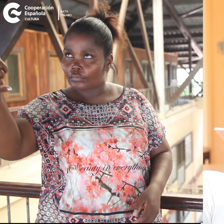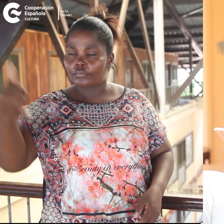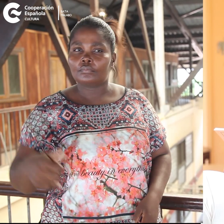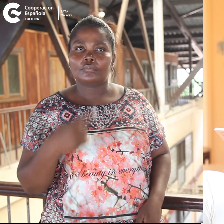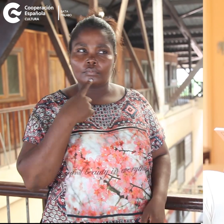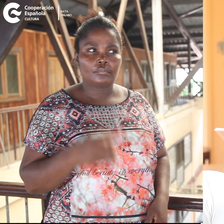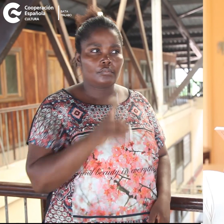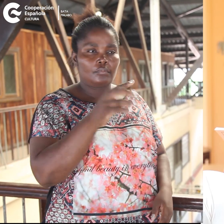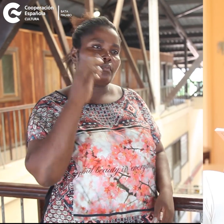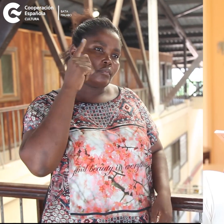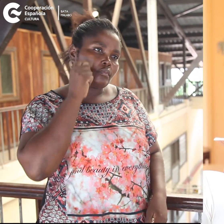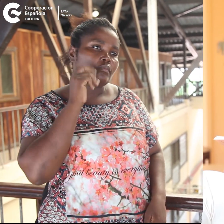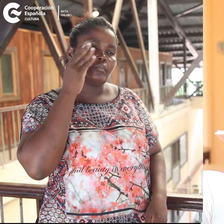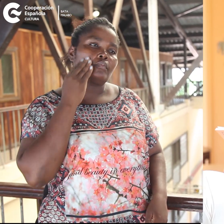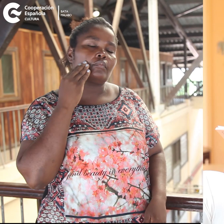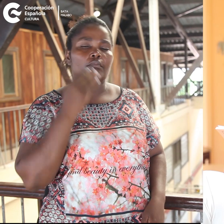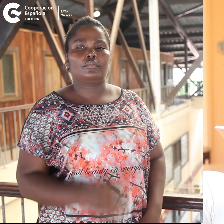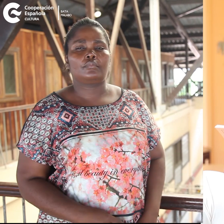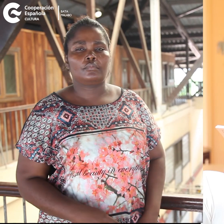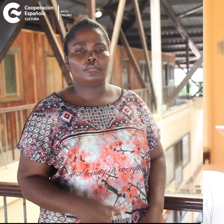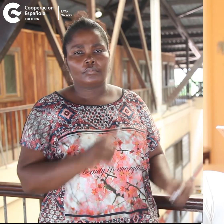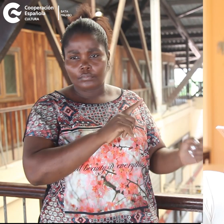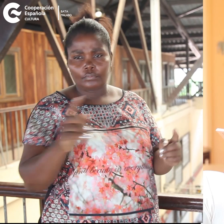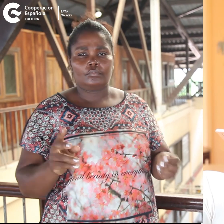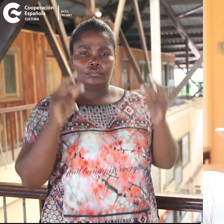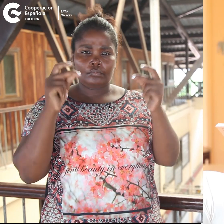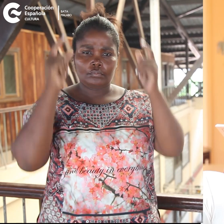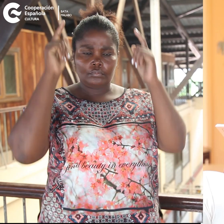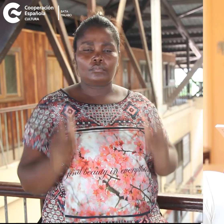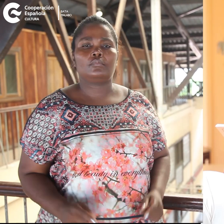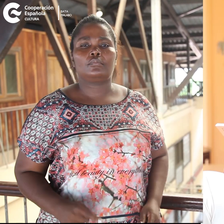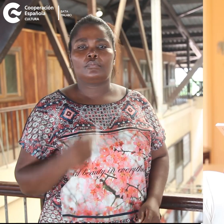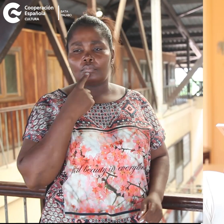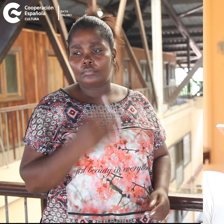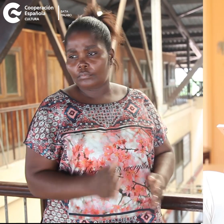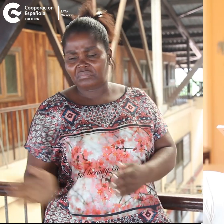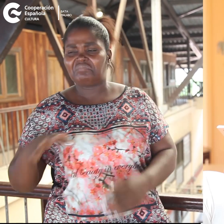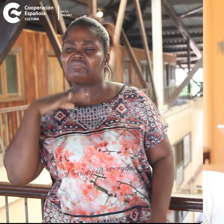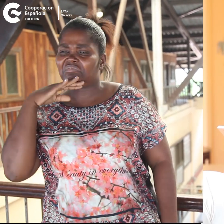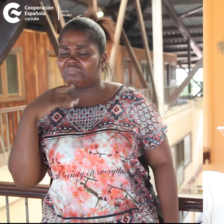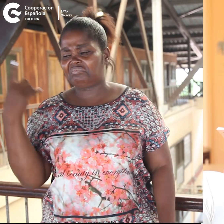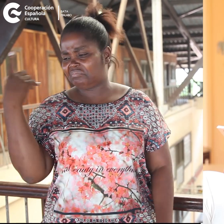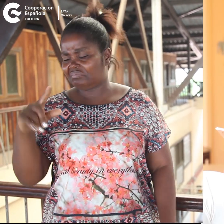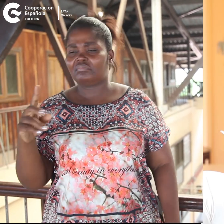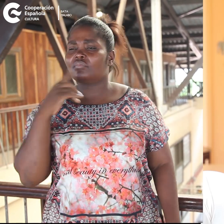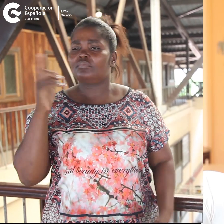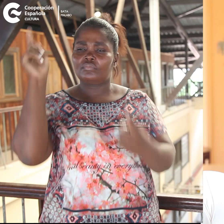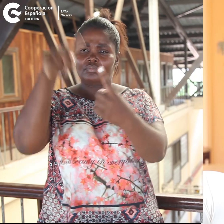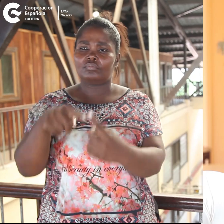le indicó Mona Vitombari. Llegarás antes. El otro está sucio y túpido. No alcanzarás su